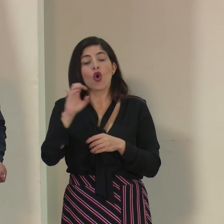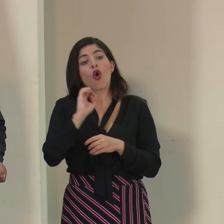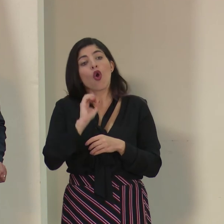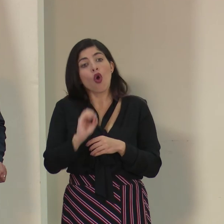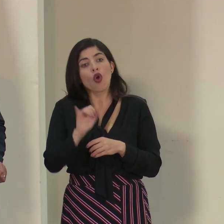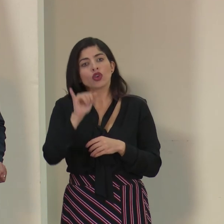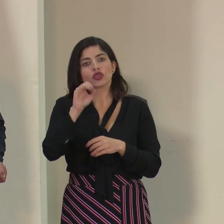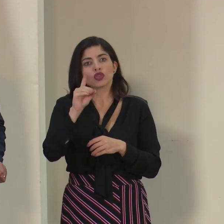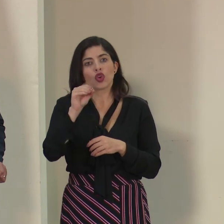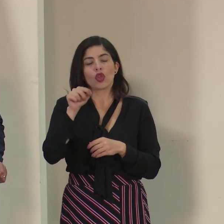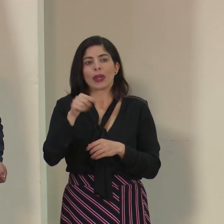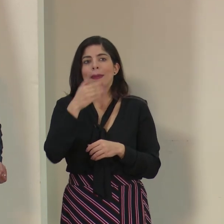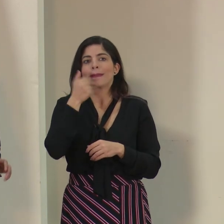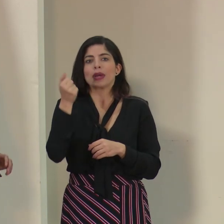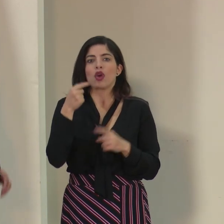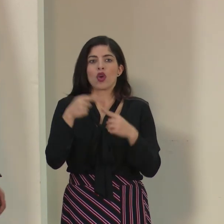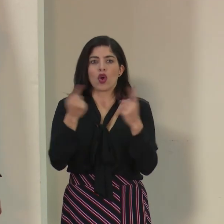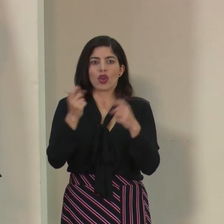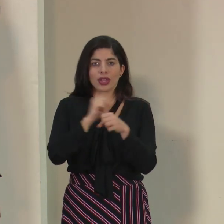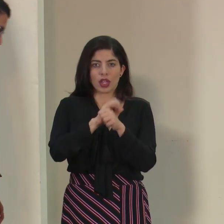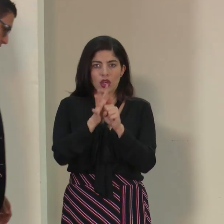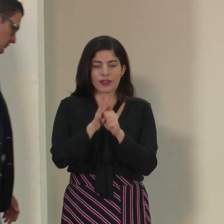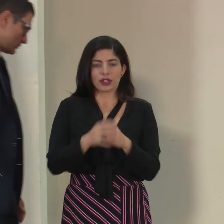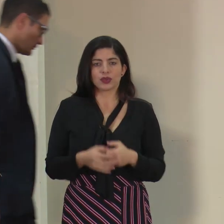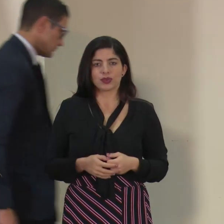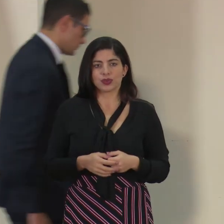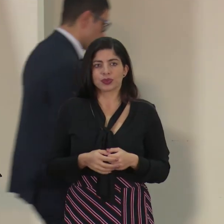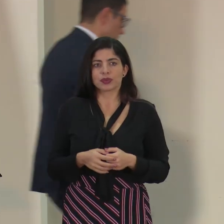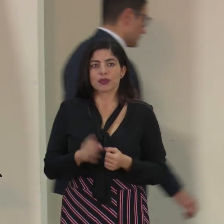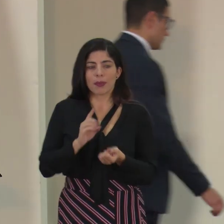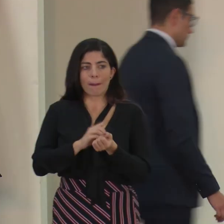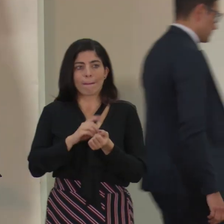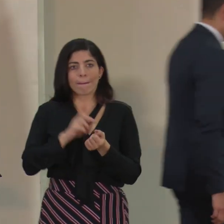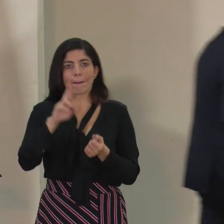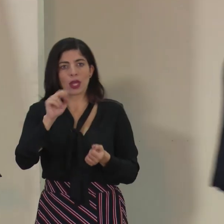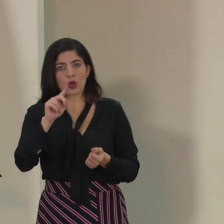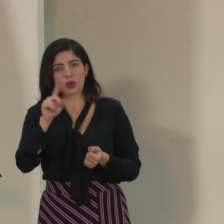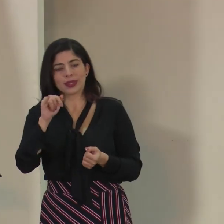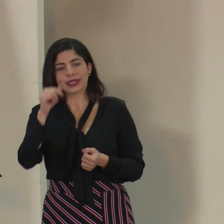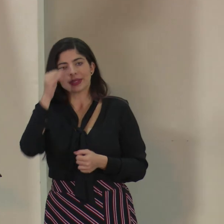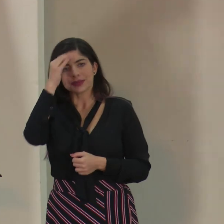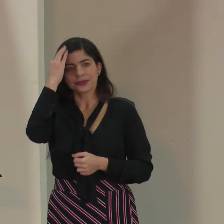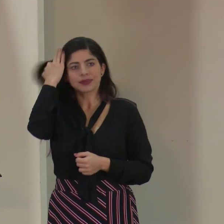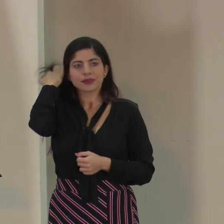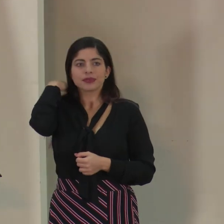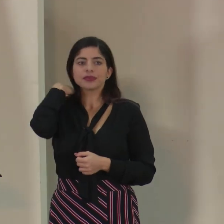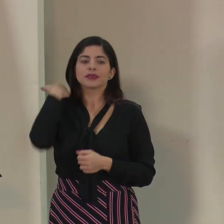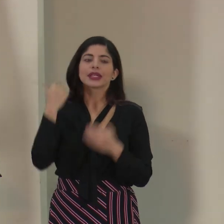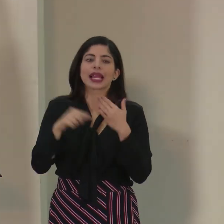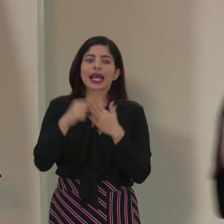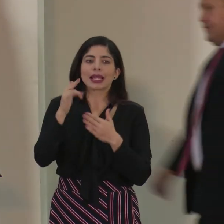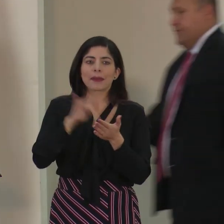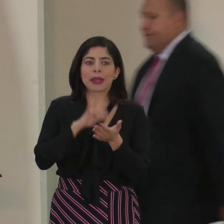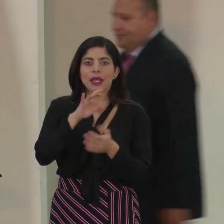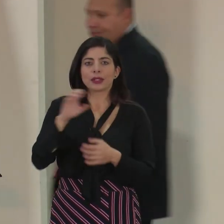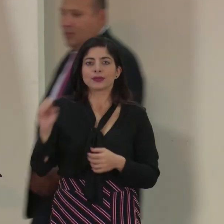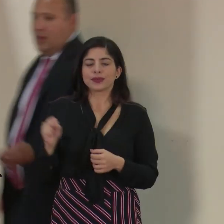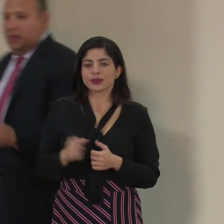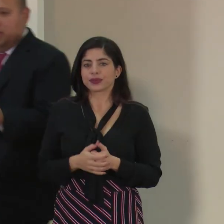activas contra el coronavirus. Doctor Ruiz, gerente médico de la Caja Costarricense de Seguro Social.